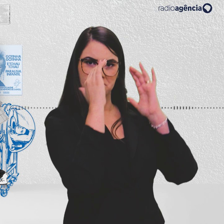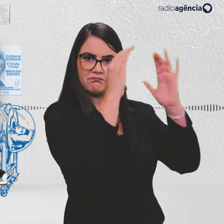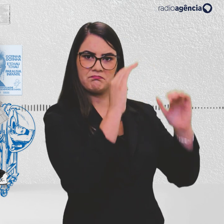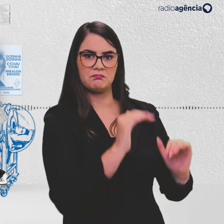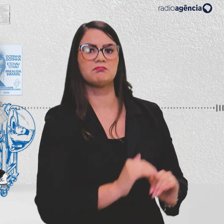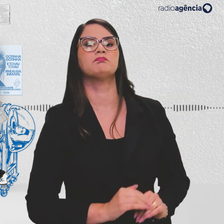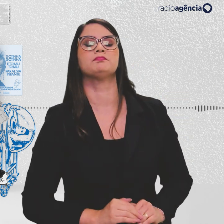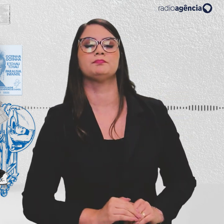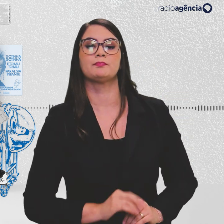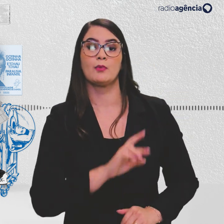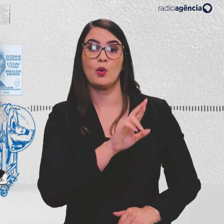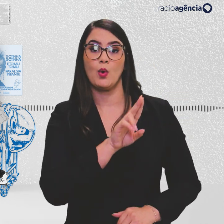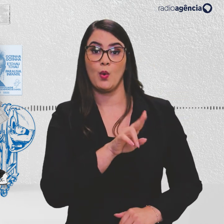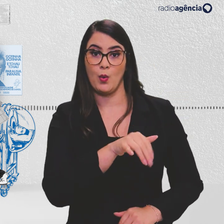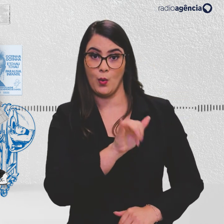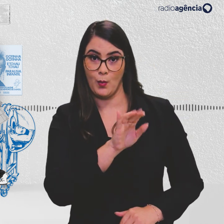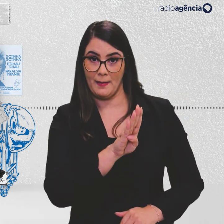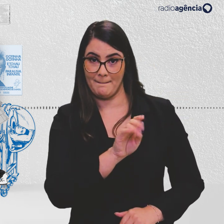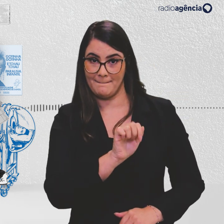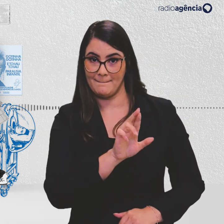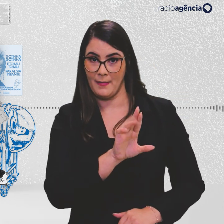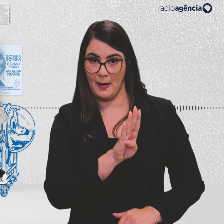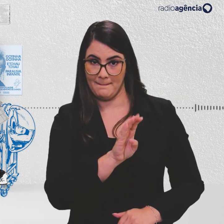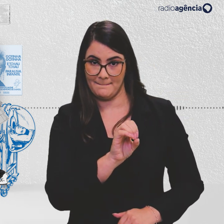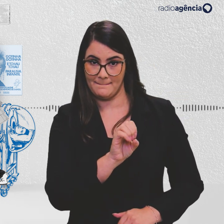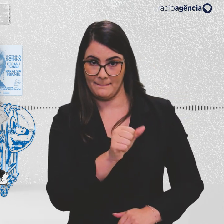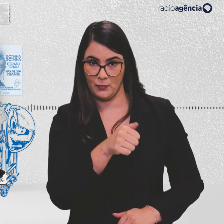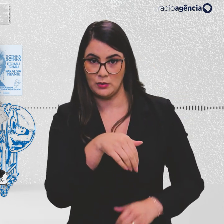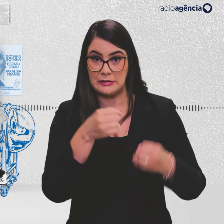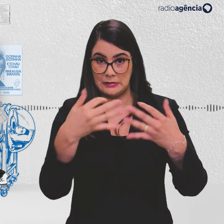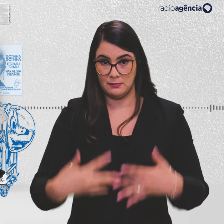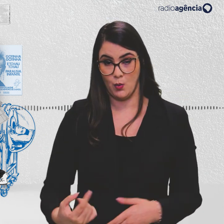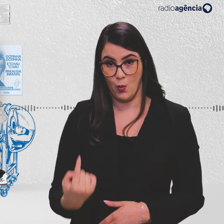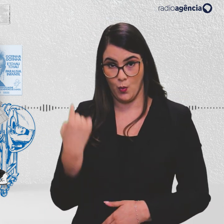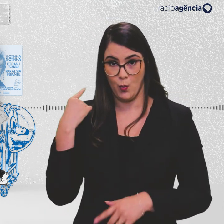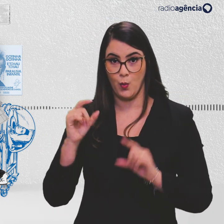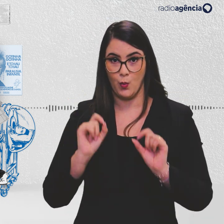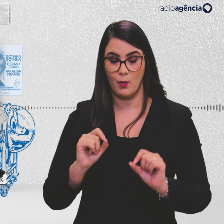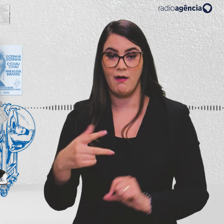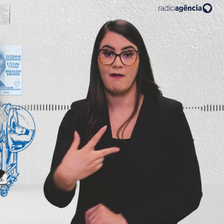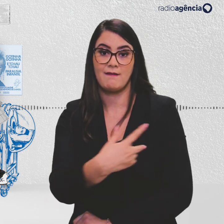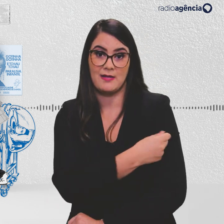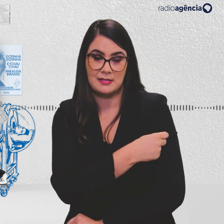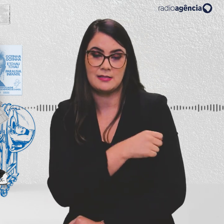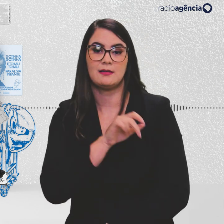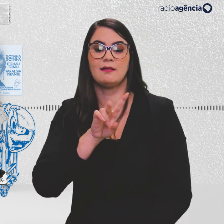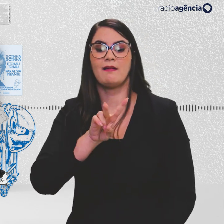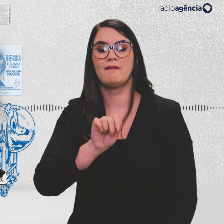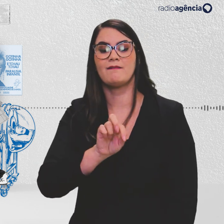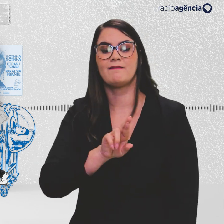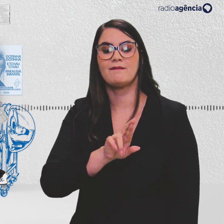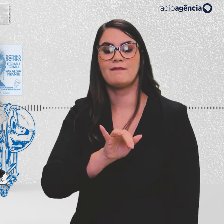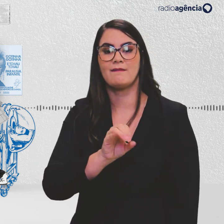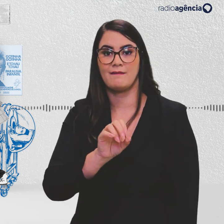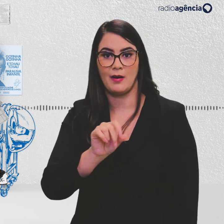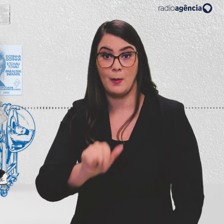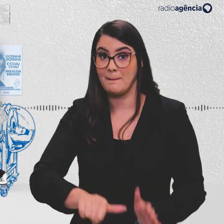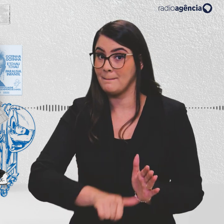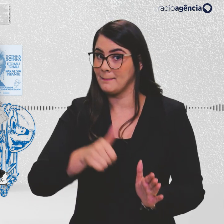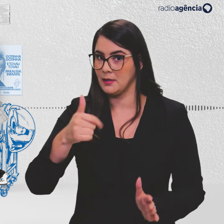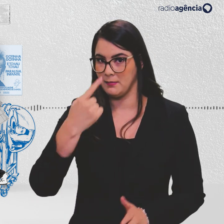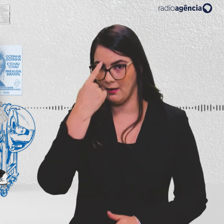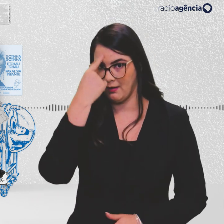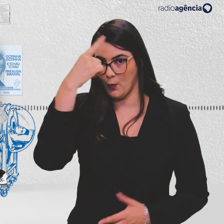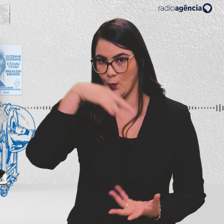Barbosa. Primeiro, como nós já explicamos nos episódios anteriores, a vacina contra a varíola foi a primeira inventada no